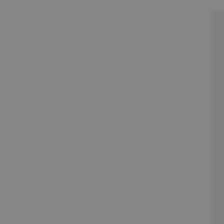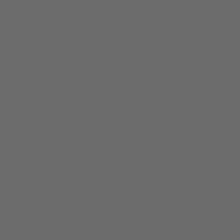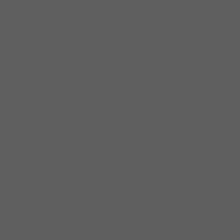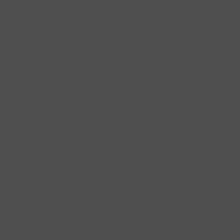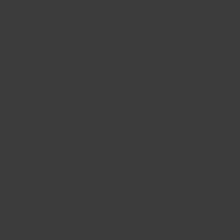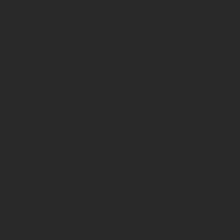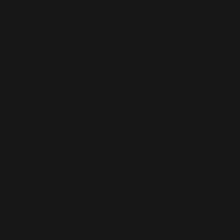Que